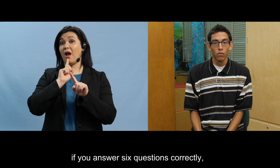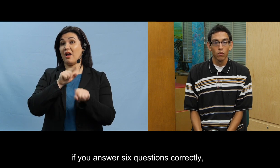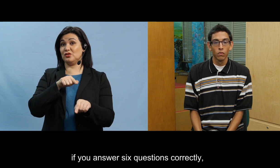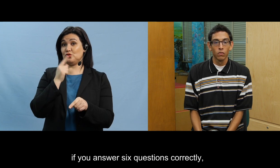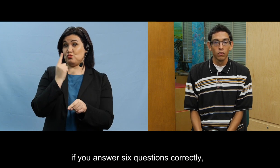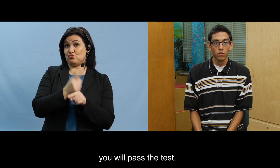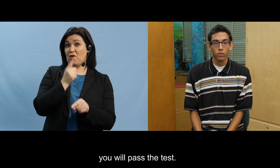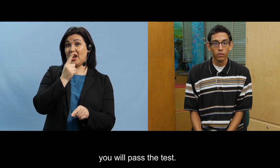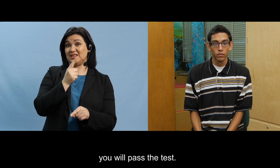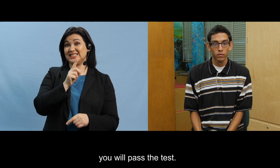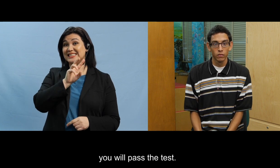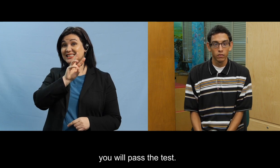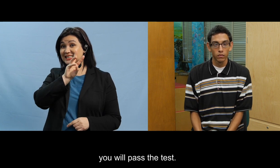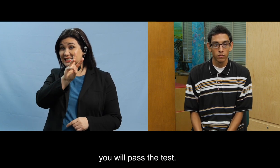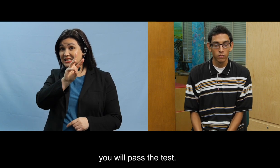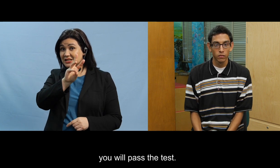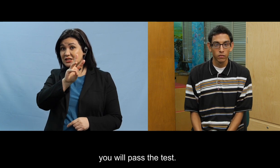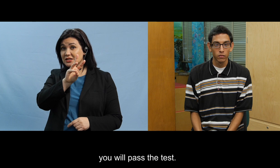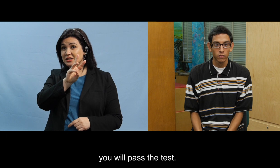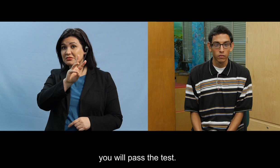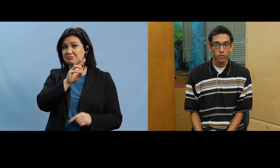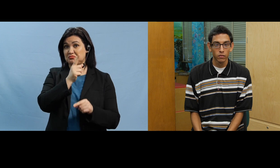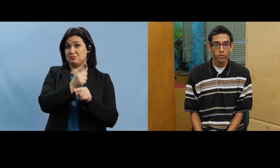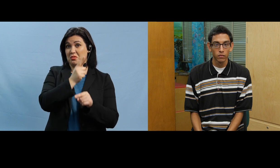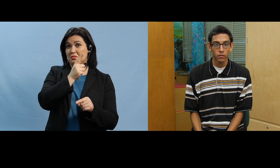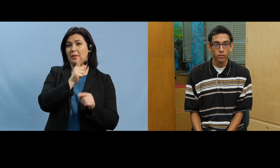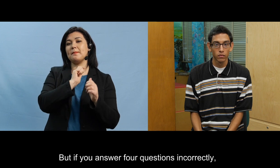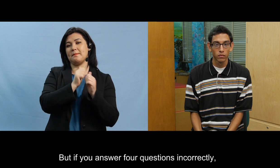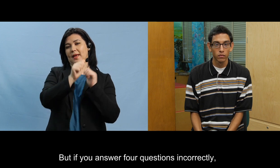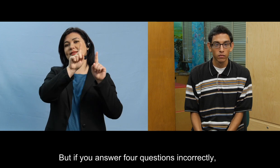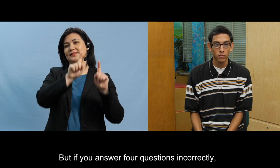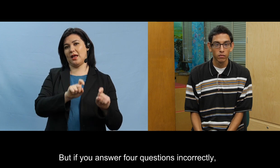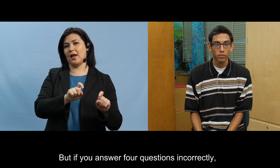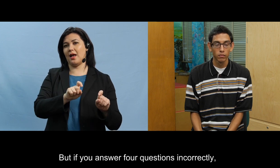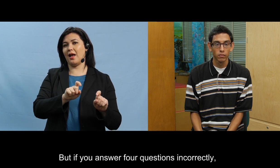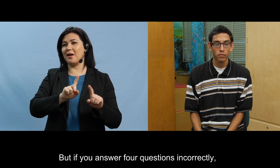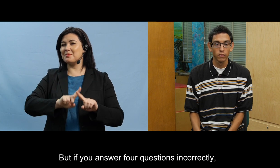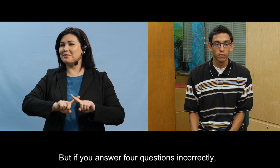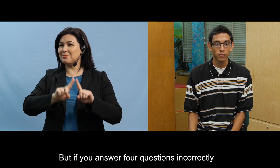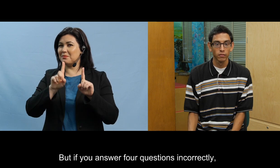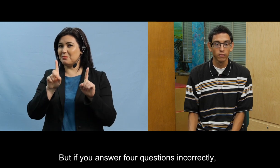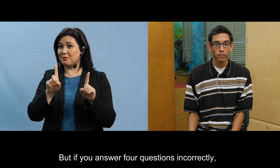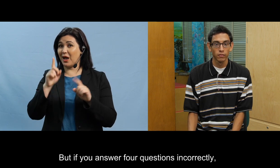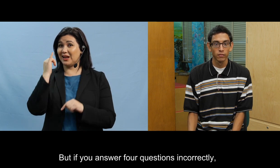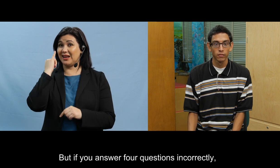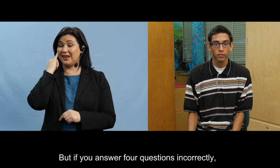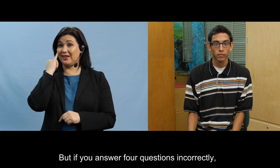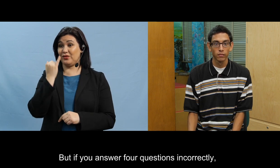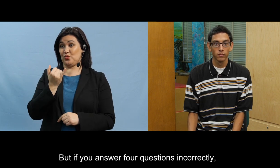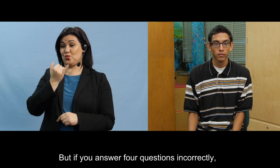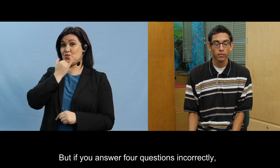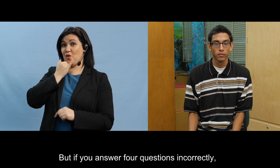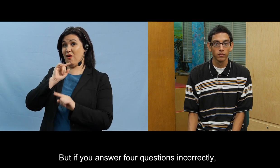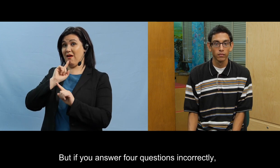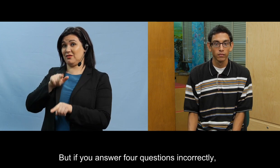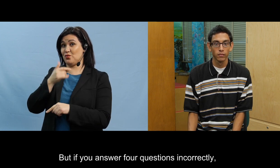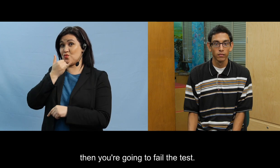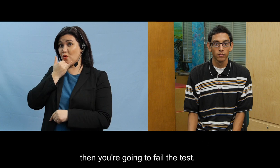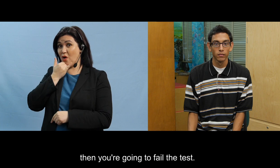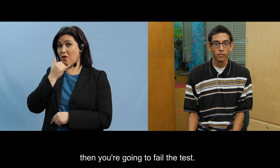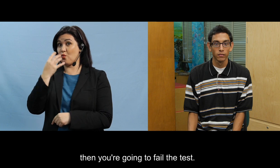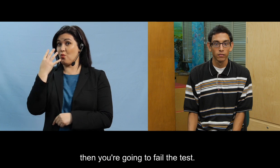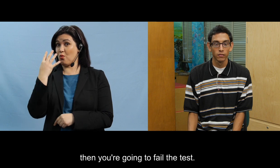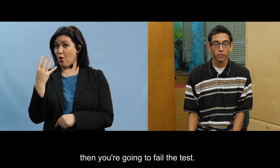seis preguntas vas a pasar el examen pero si contestas equivocadamente cuatro preguntas